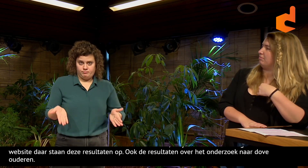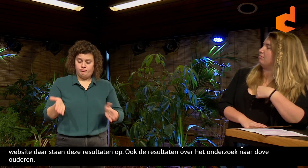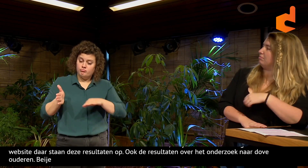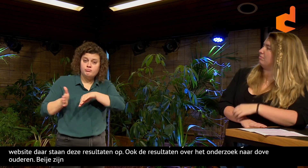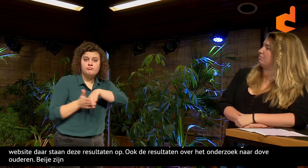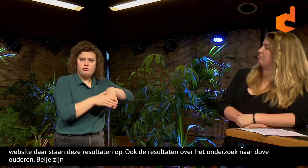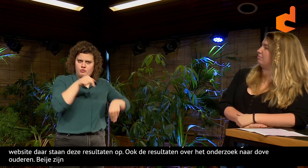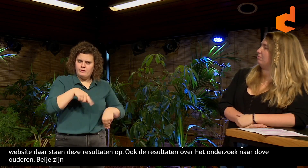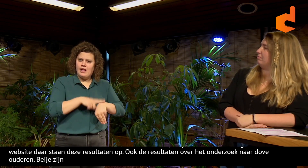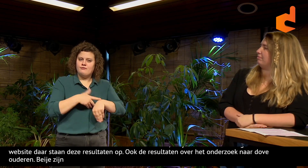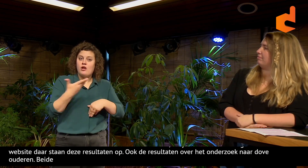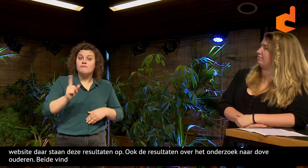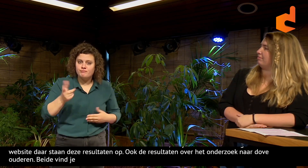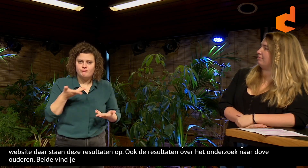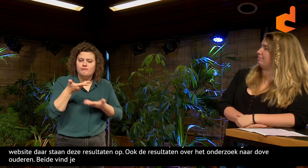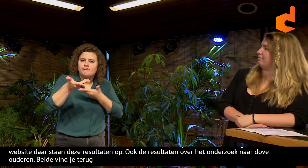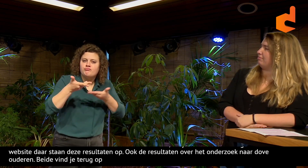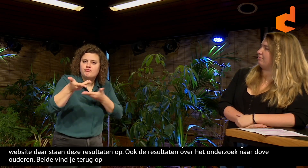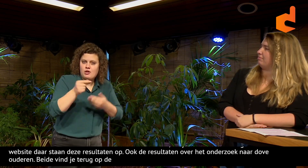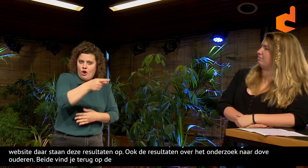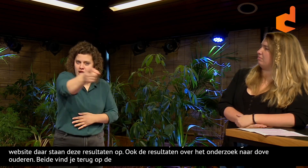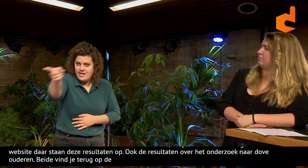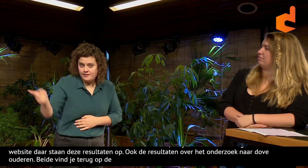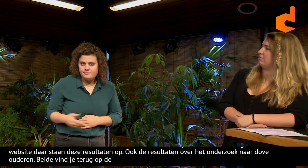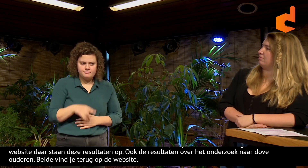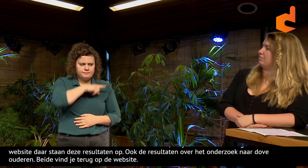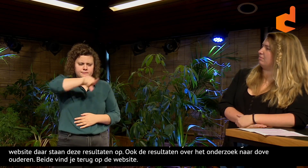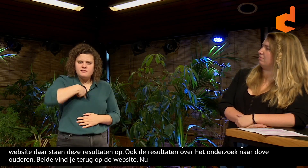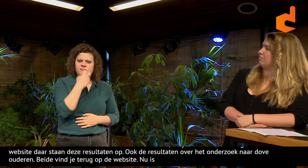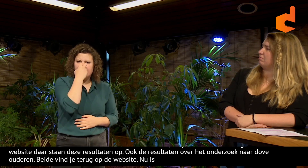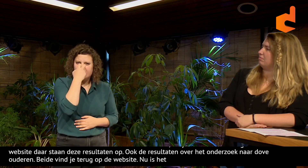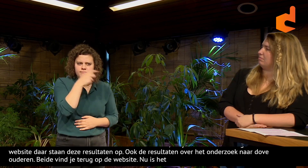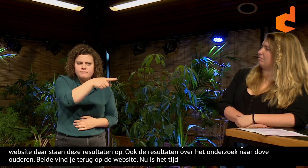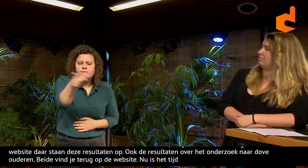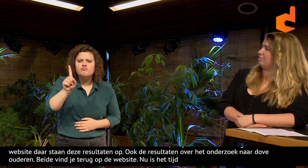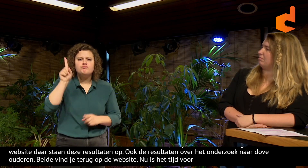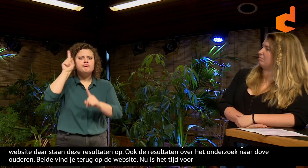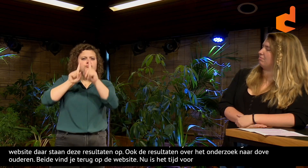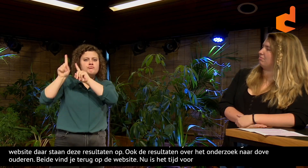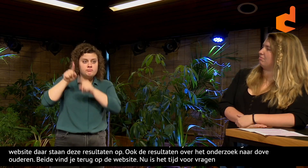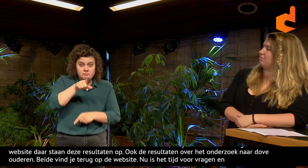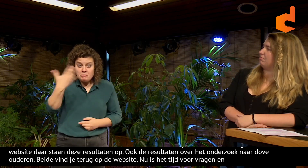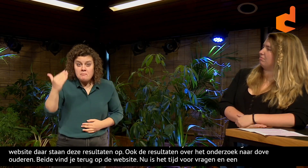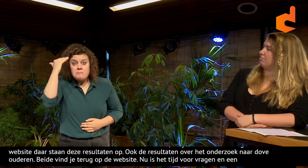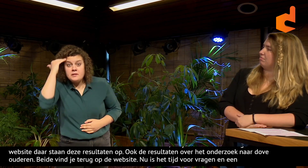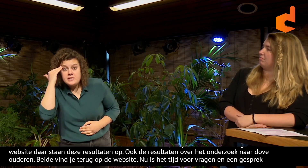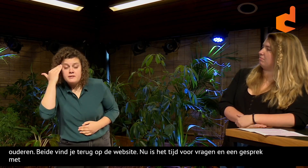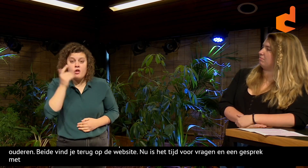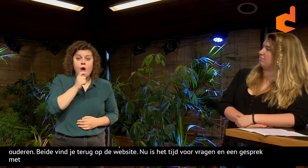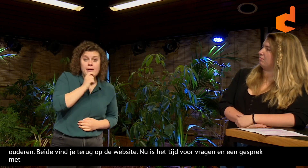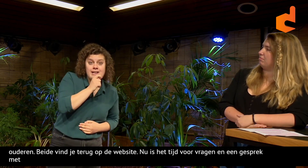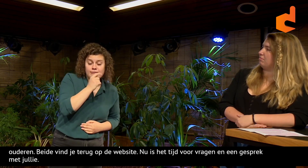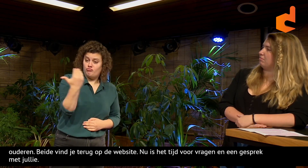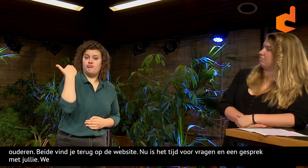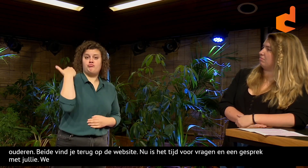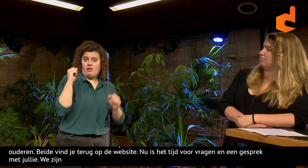Wij hebben een en ander verteld. En nu is er tijd voor vragen en een gesprek met jullie. Wij zijn heel erg benieuwd naar jullie gedachten,